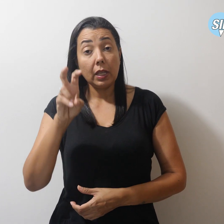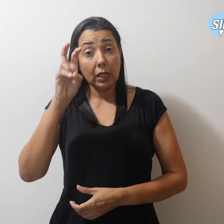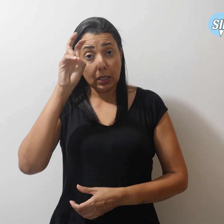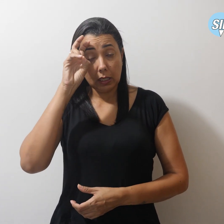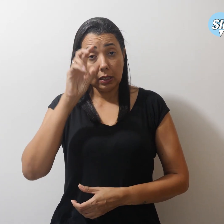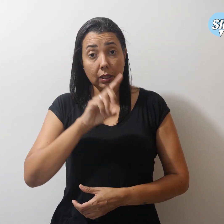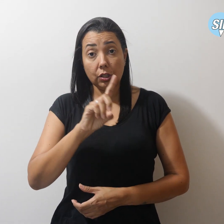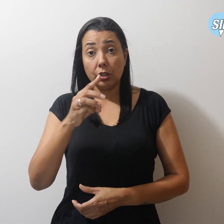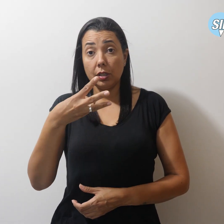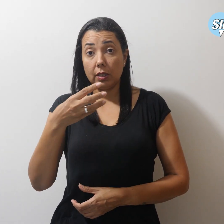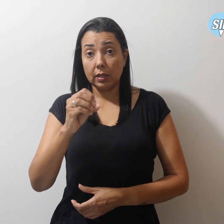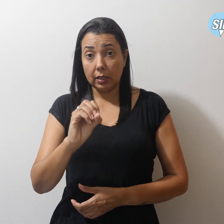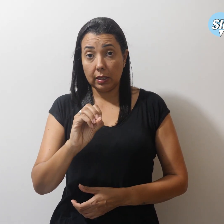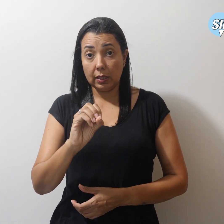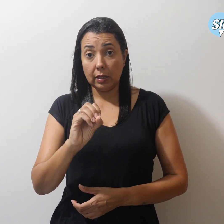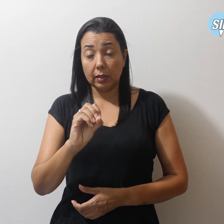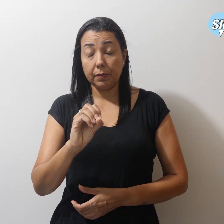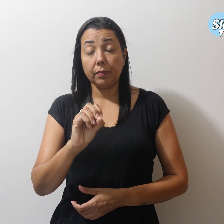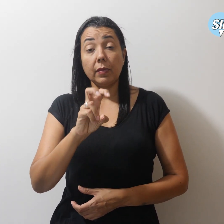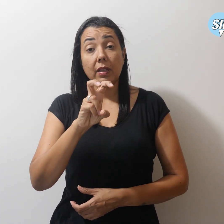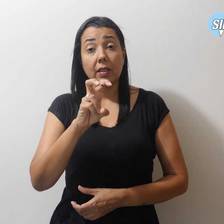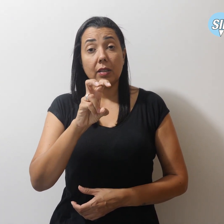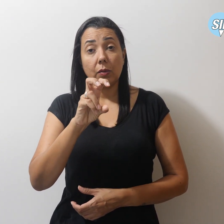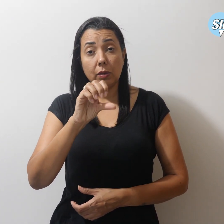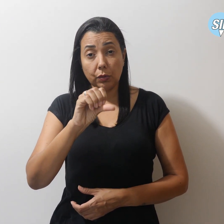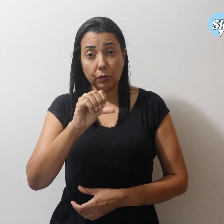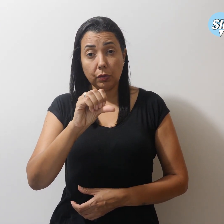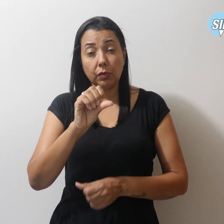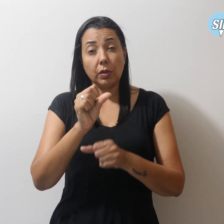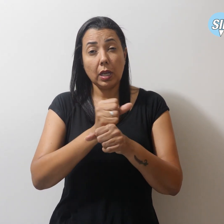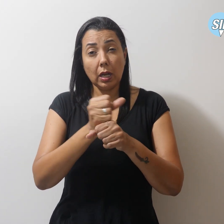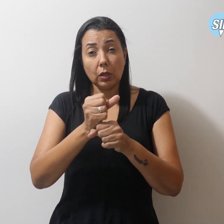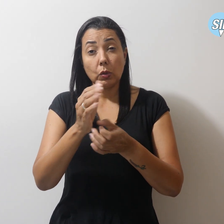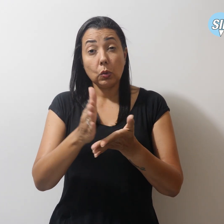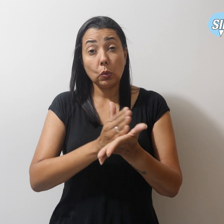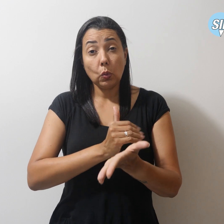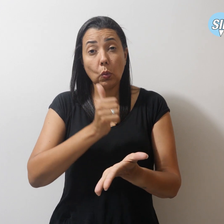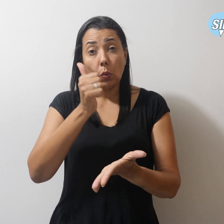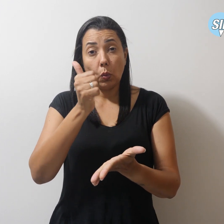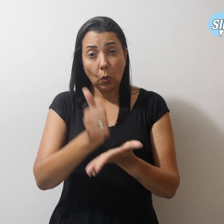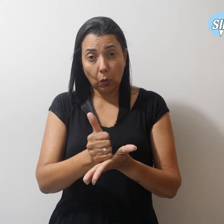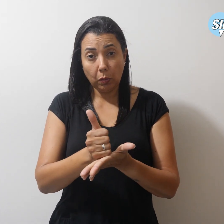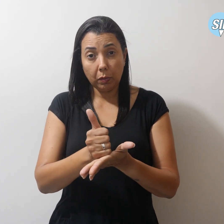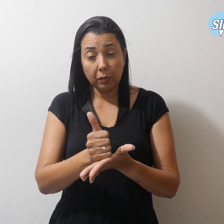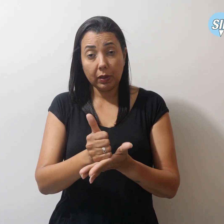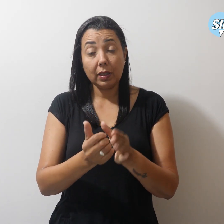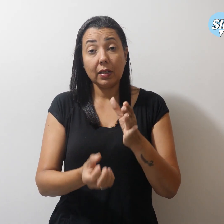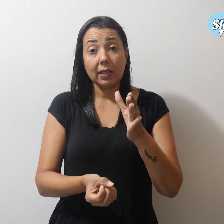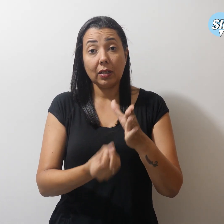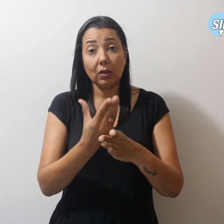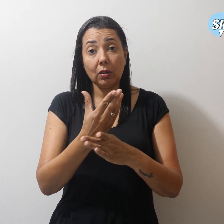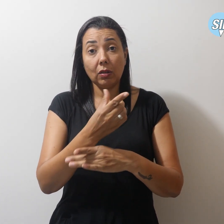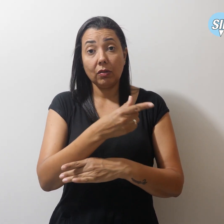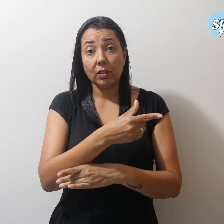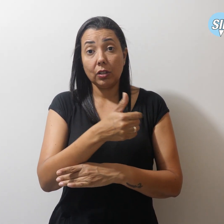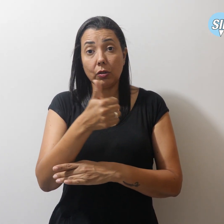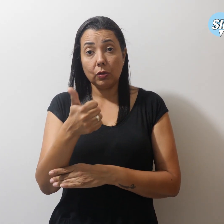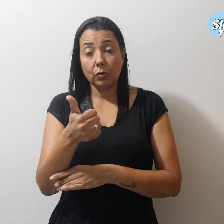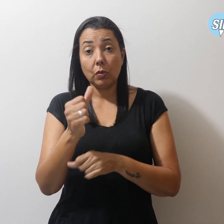30, véspera dos 59 anos do golpe de Estado que instalou 21 anos de ditadura